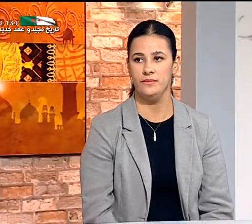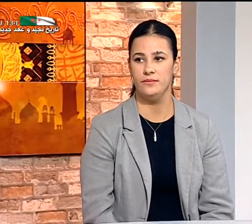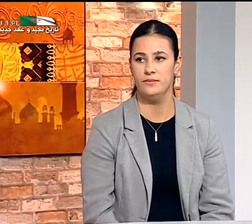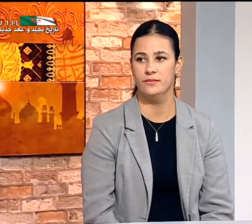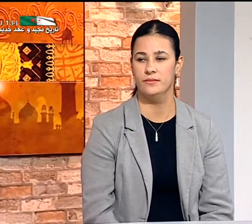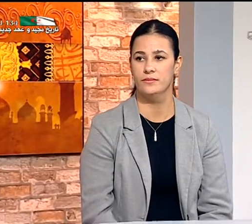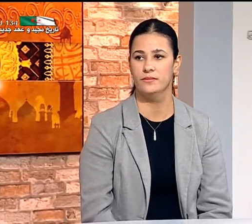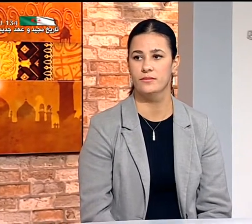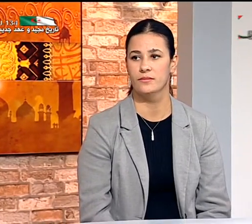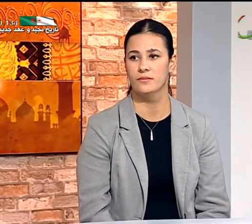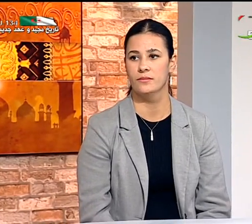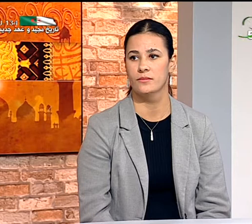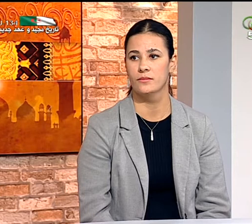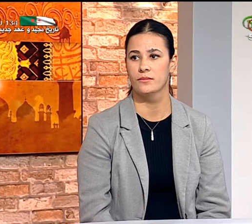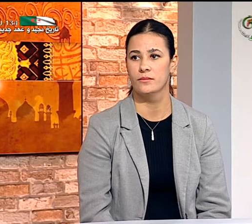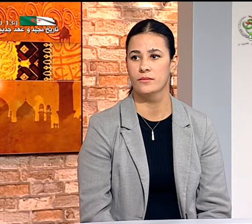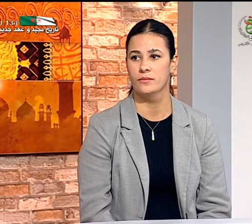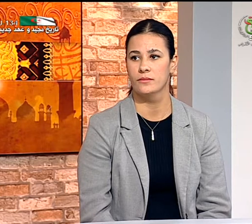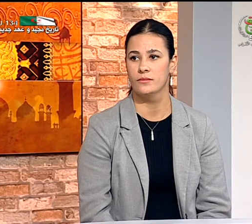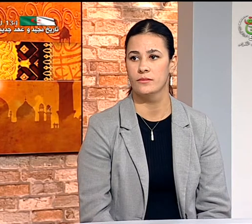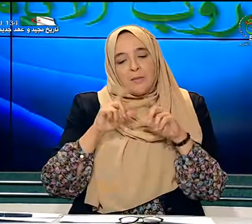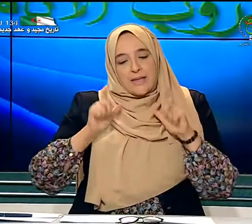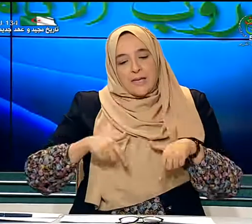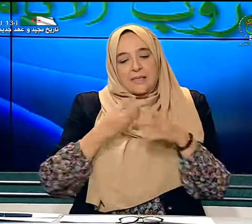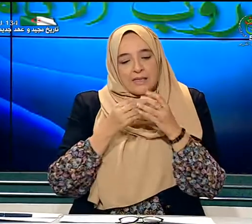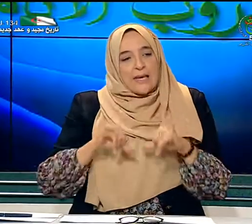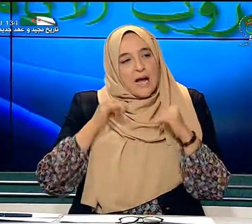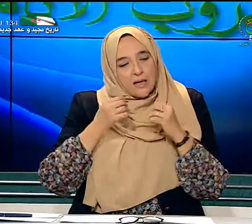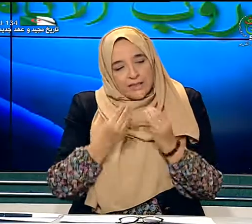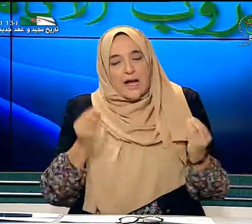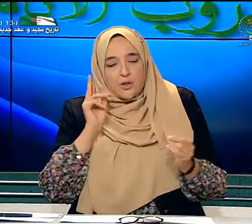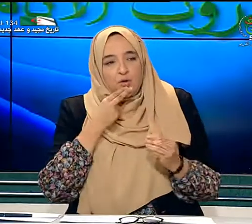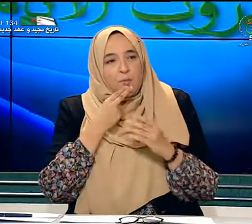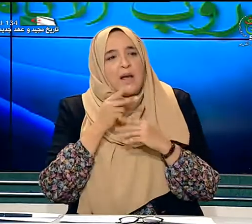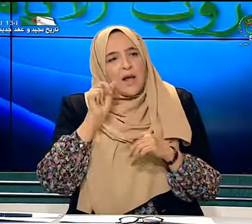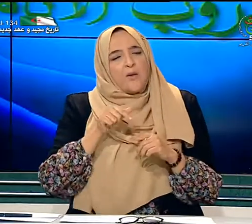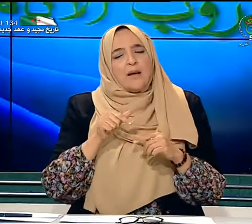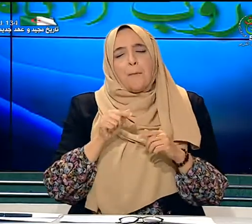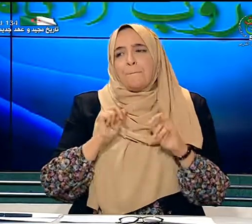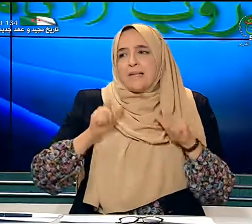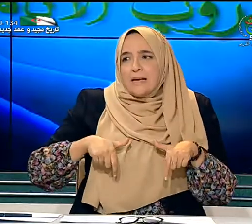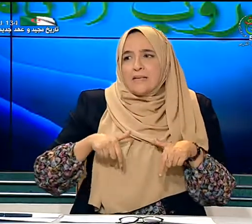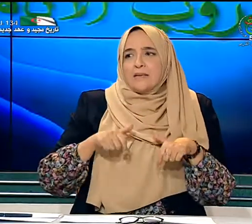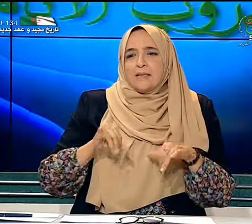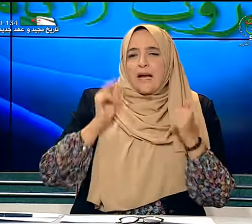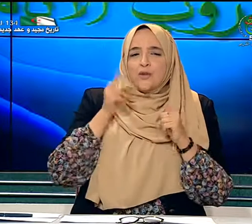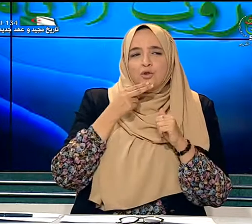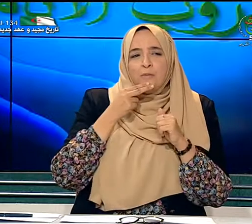من غير هناك مدارس صغار الصم هل هناك مدارس صغار الصم